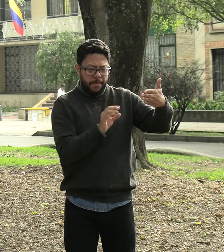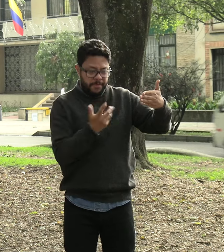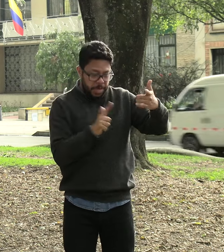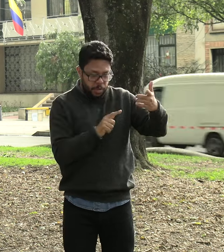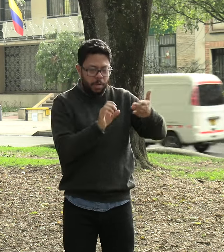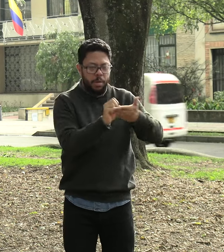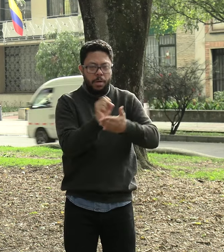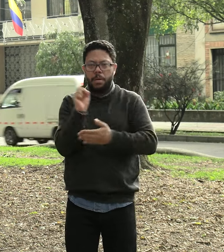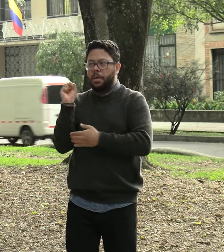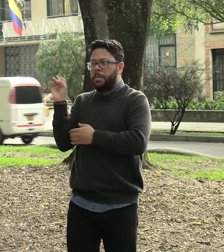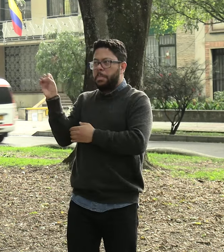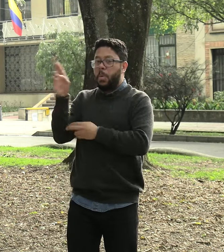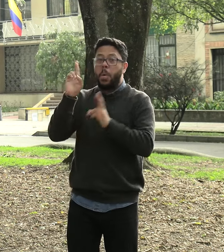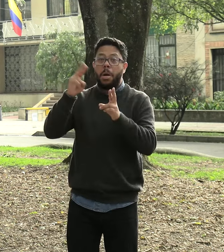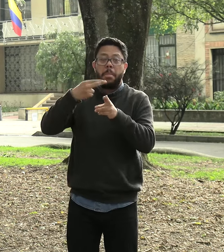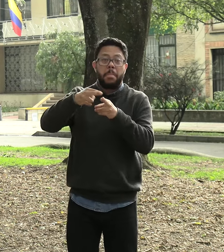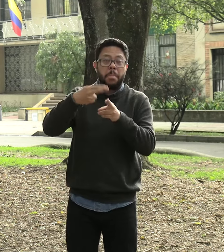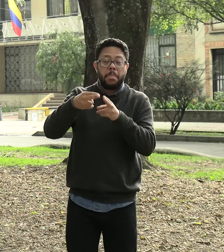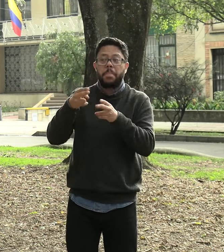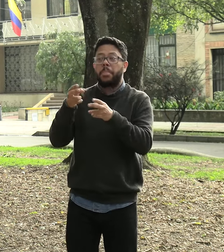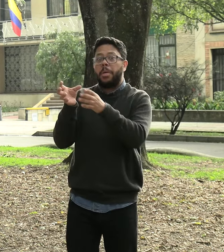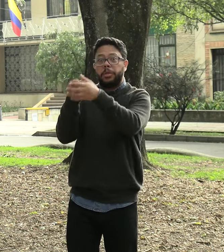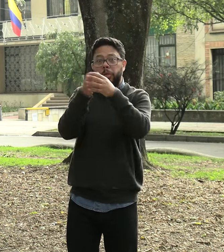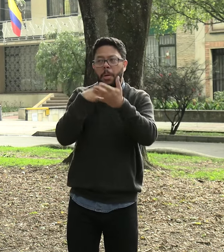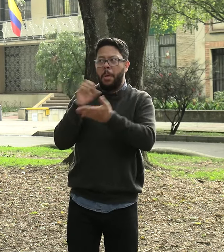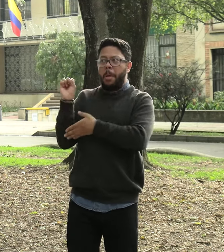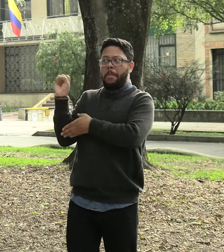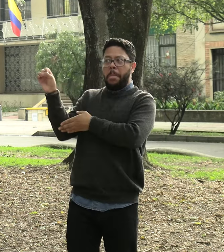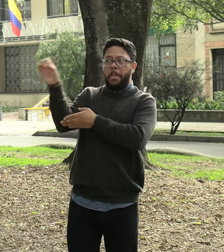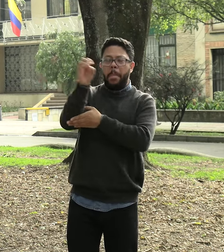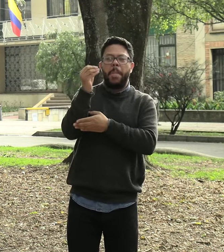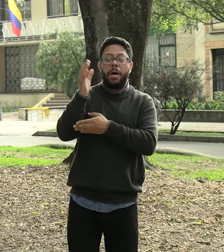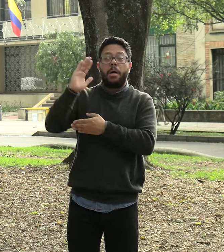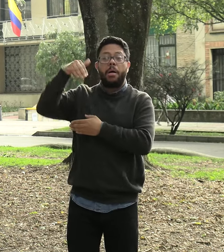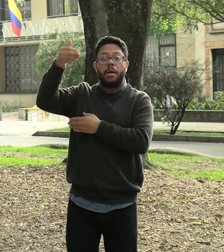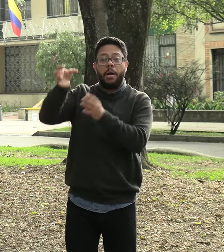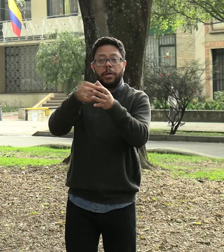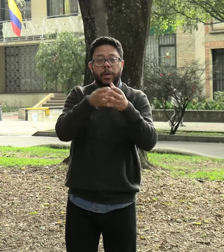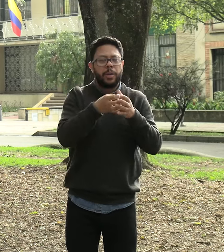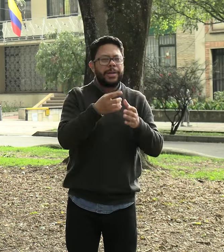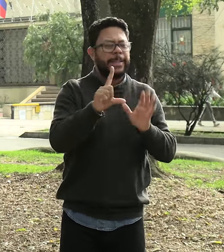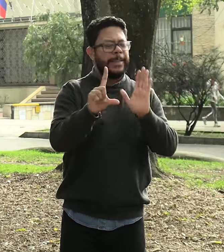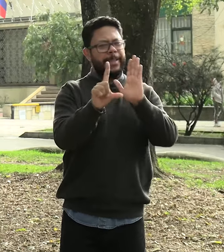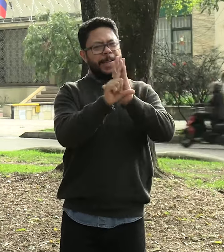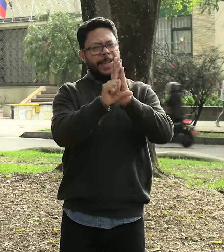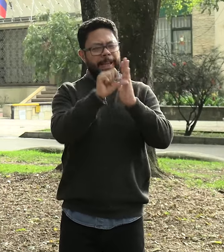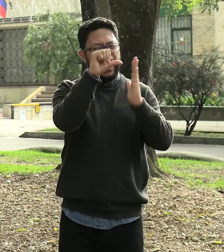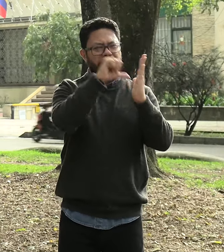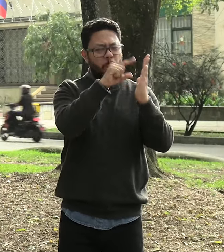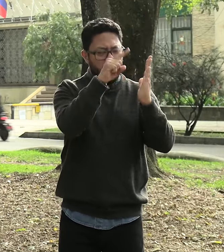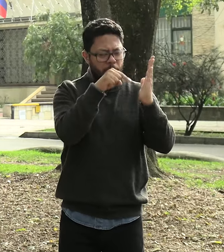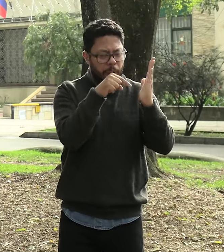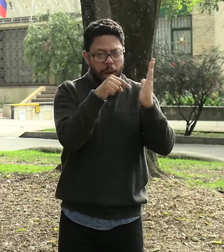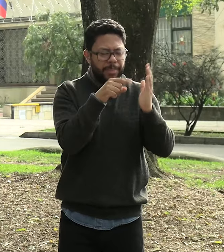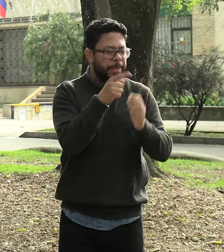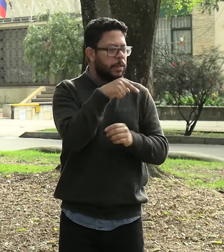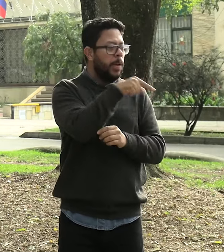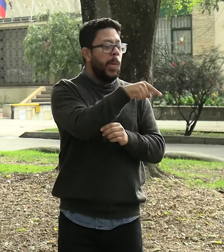Se envió dicho material a las asociaciones para que en futuras ocasiones tengan mejores herramientas